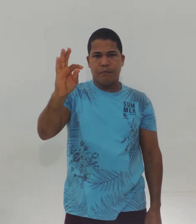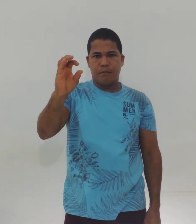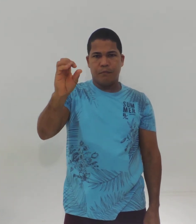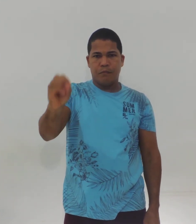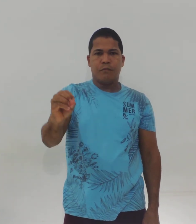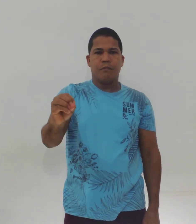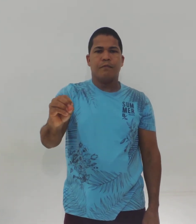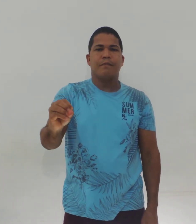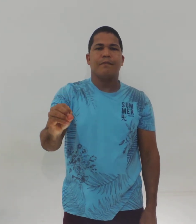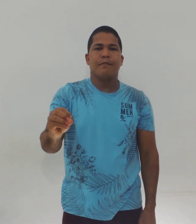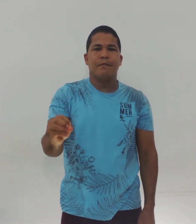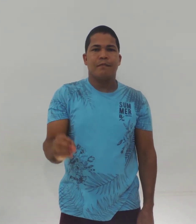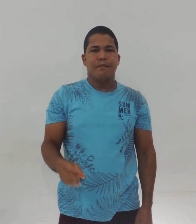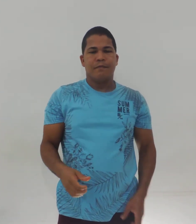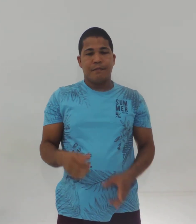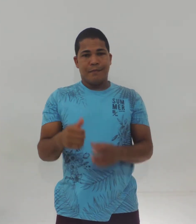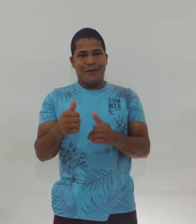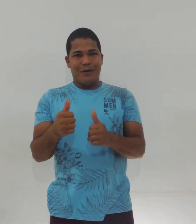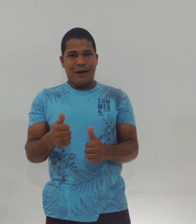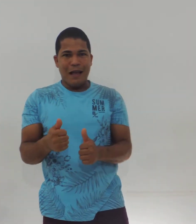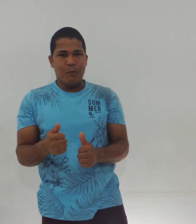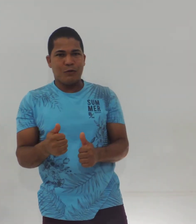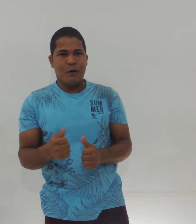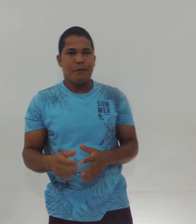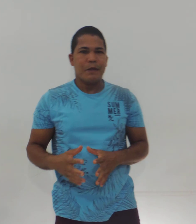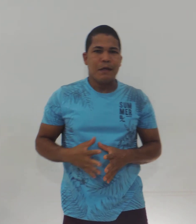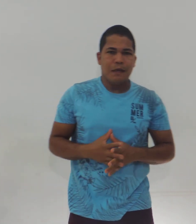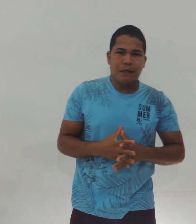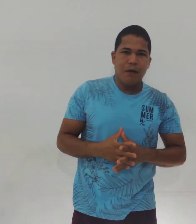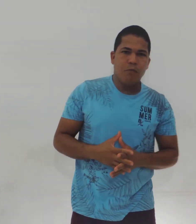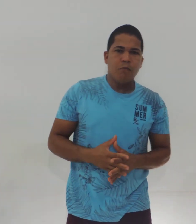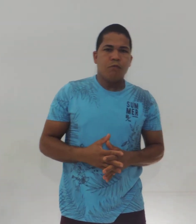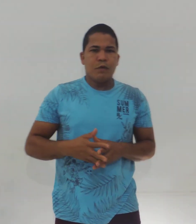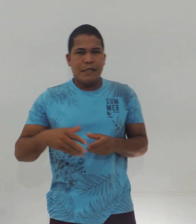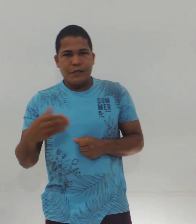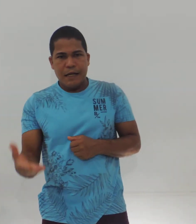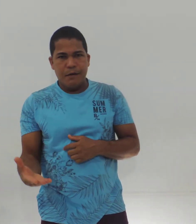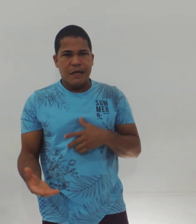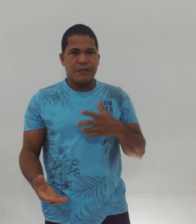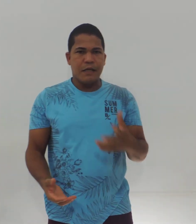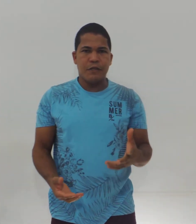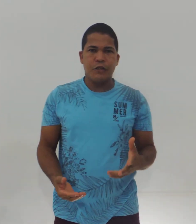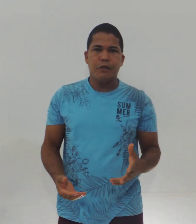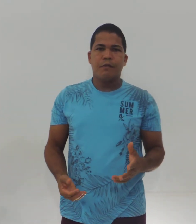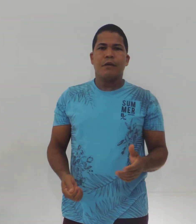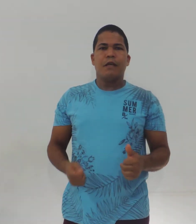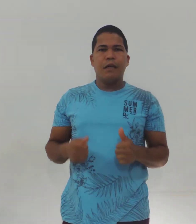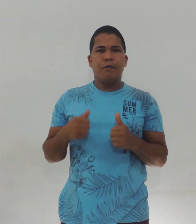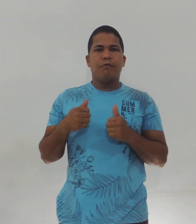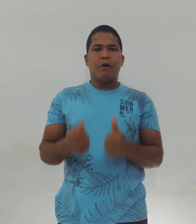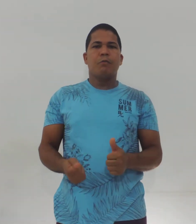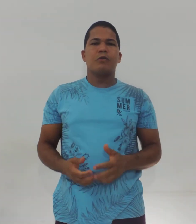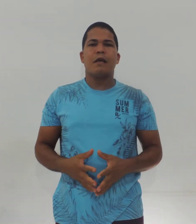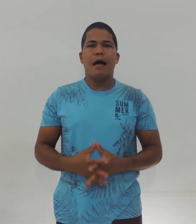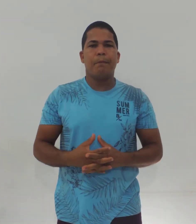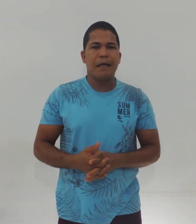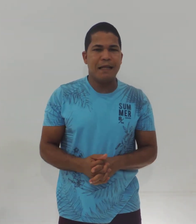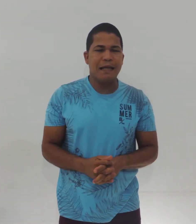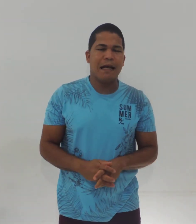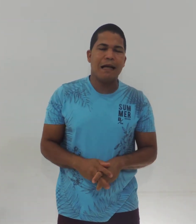Amém. Ok, pessoal? Então, vocês treinem bastante e vamos aprender a